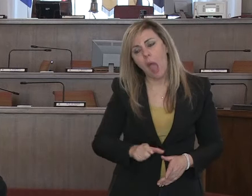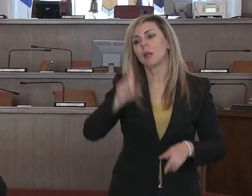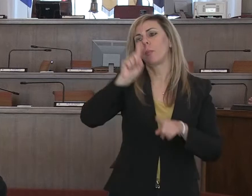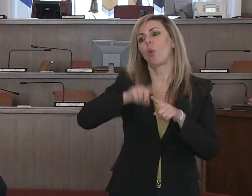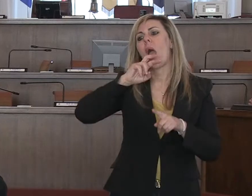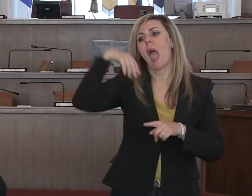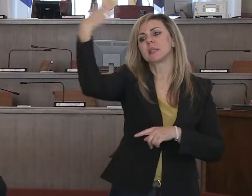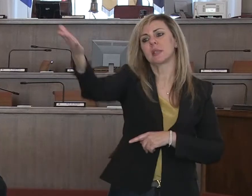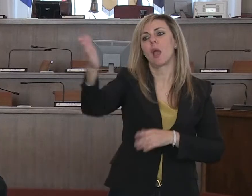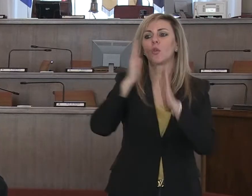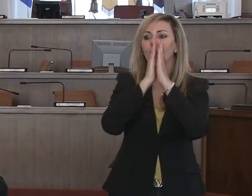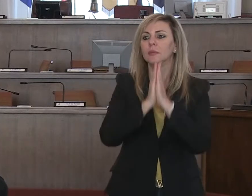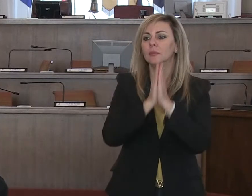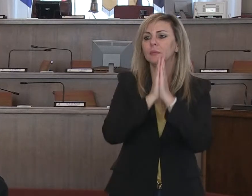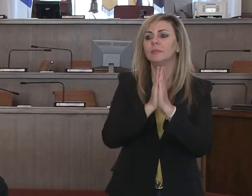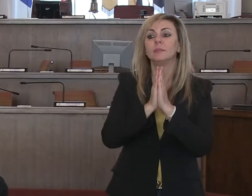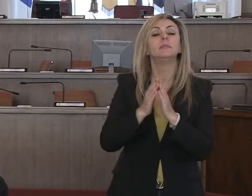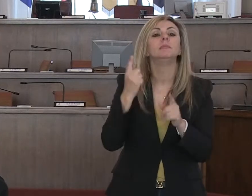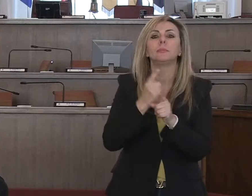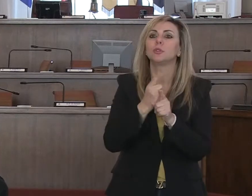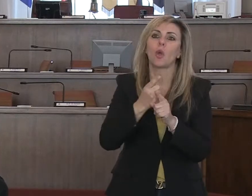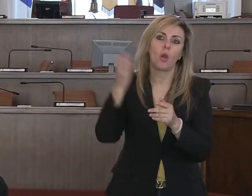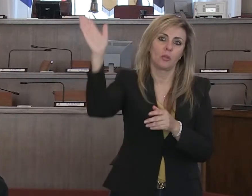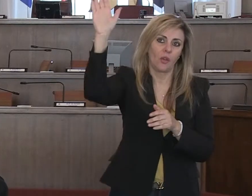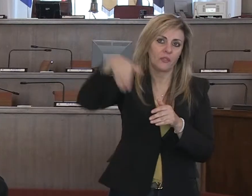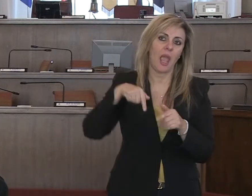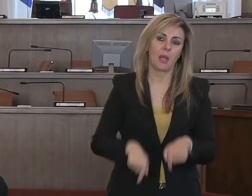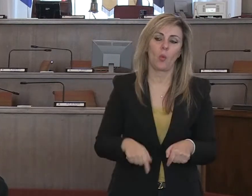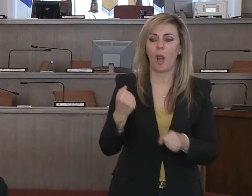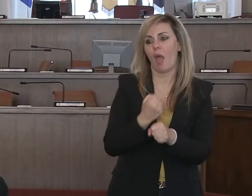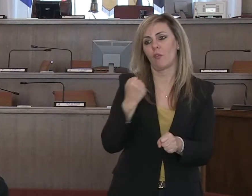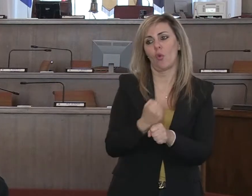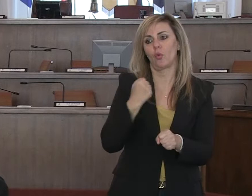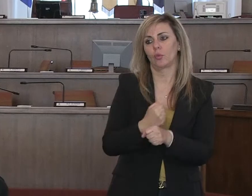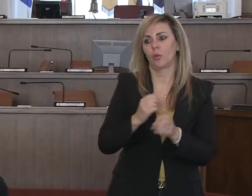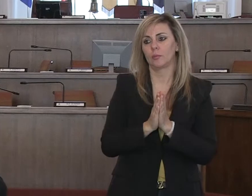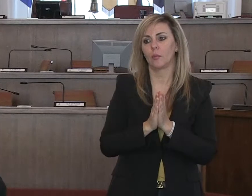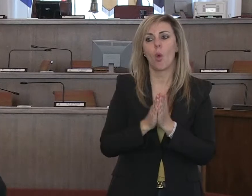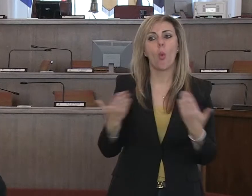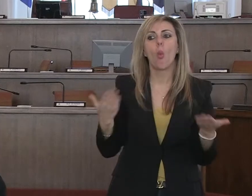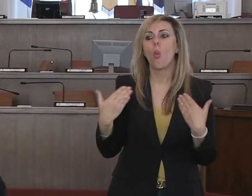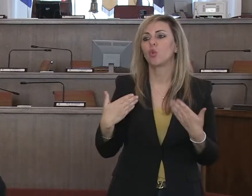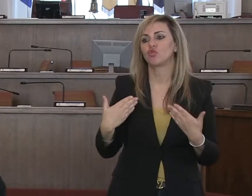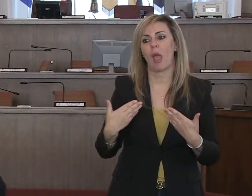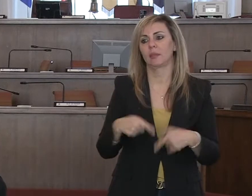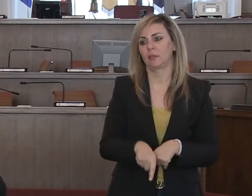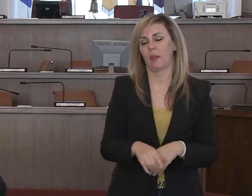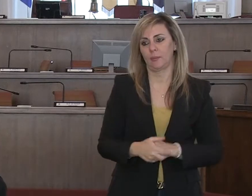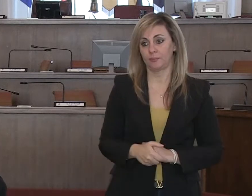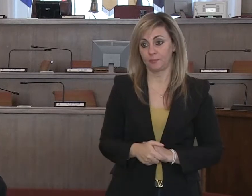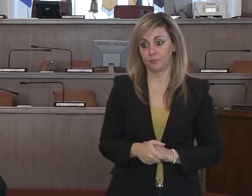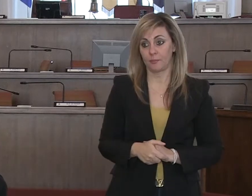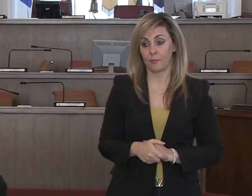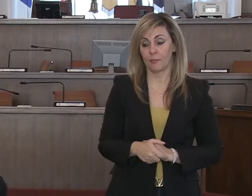con un elemento in comune molto importante che è la priorità, l'urgenza, perché dobbiamo